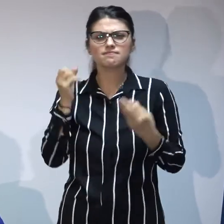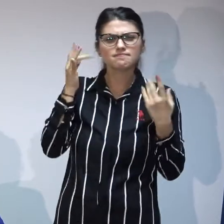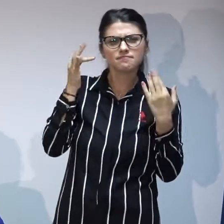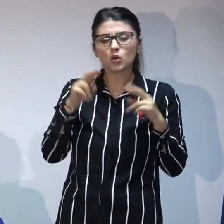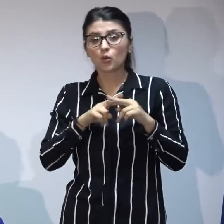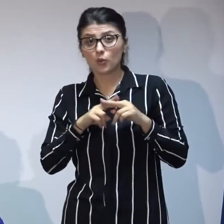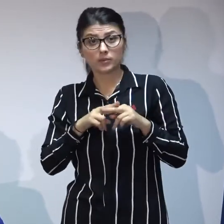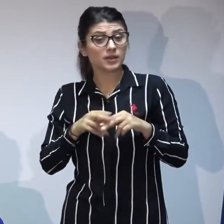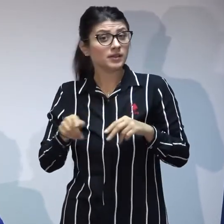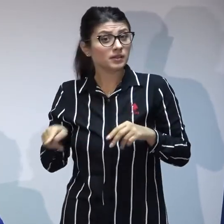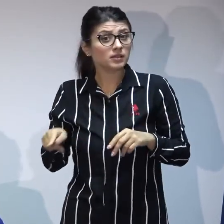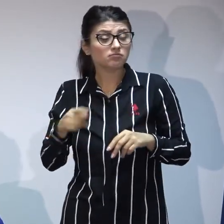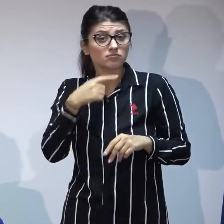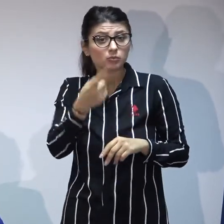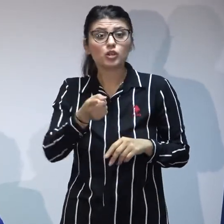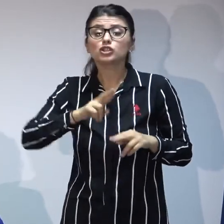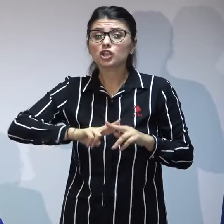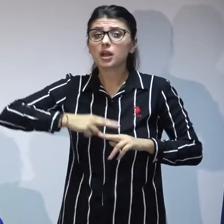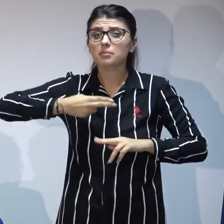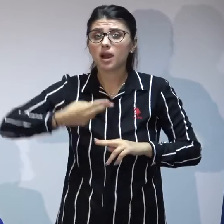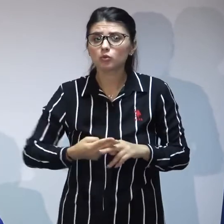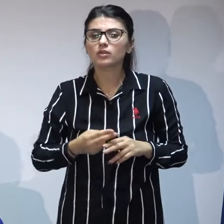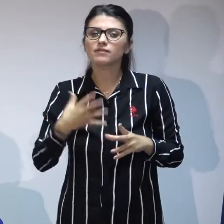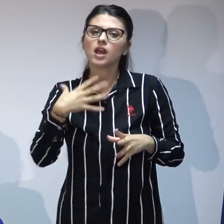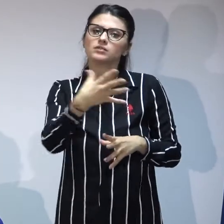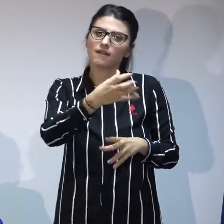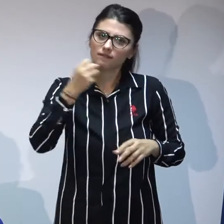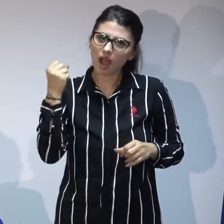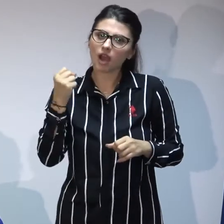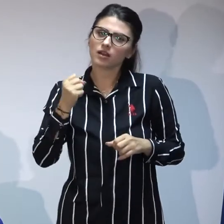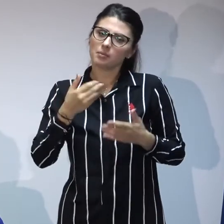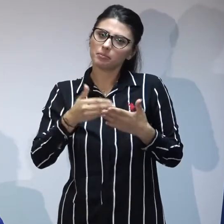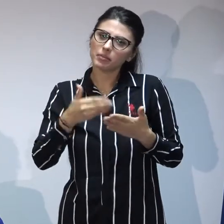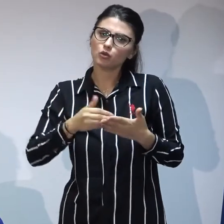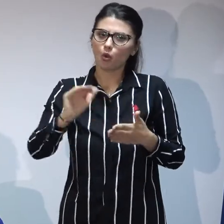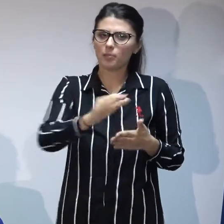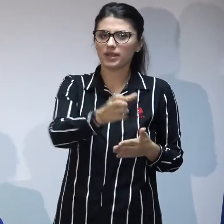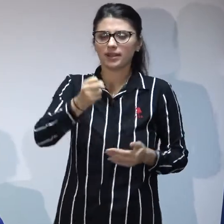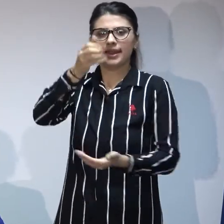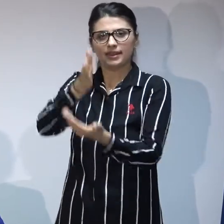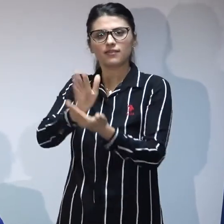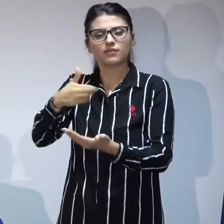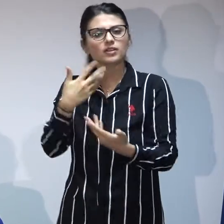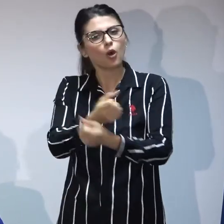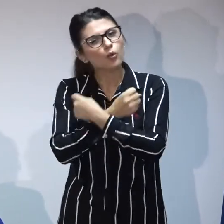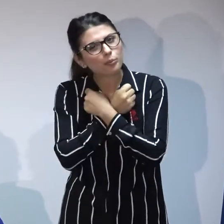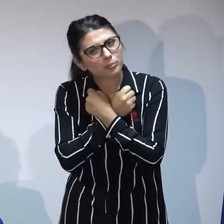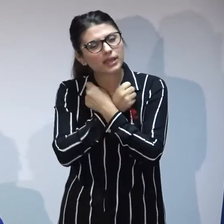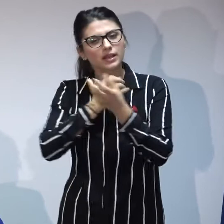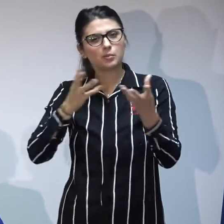mulți care ar adopta ar face asta pentru a oferi o iubire și un cămin copiilor și există și o